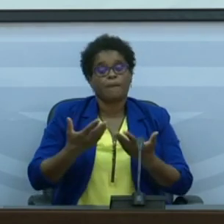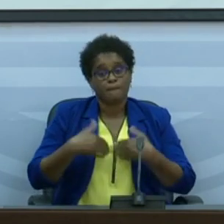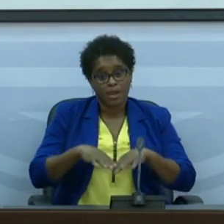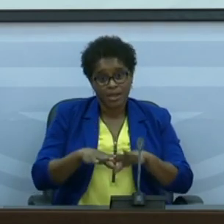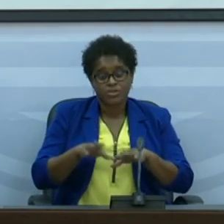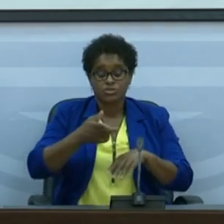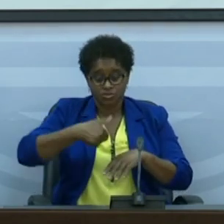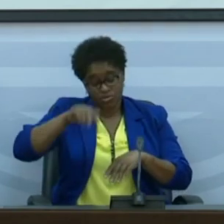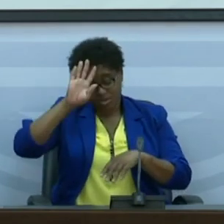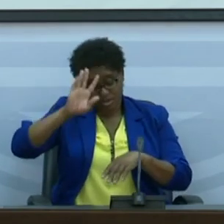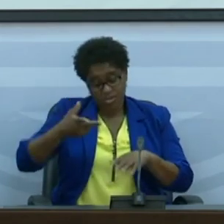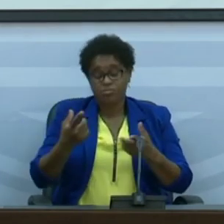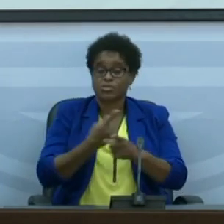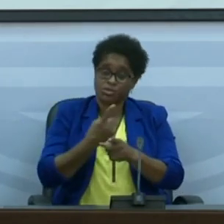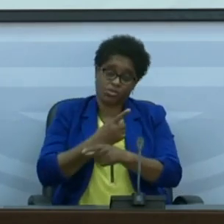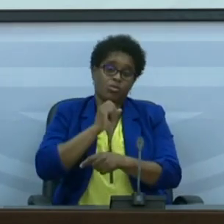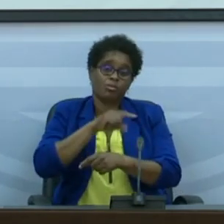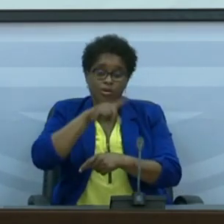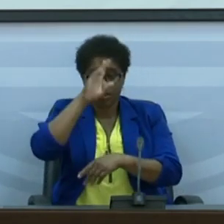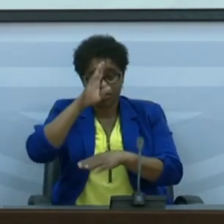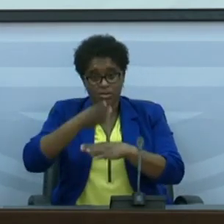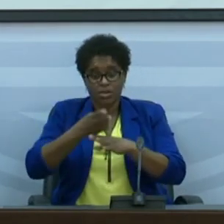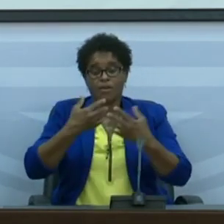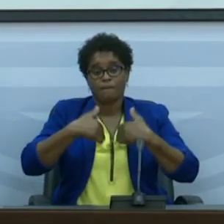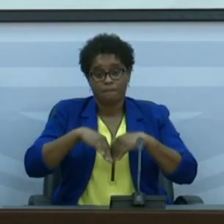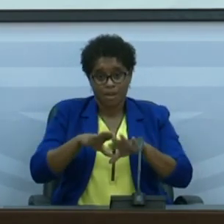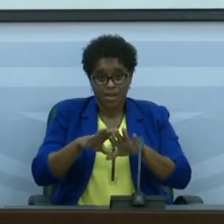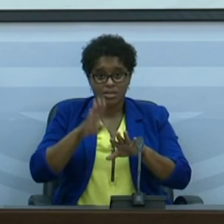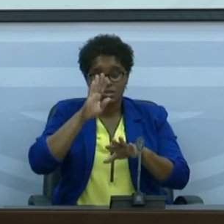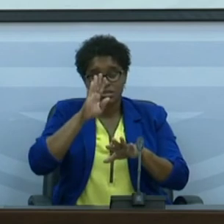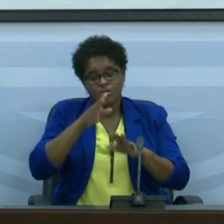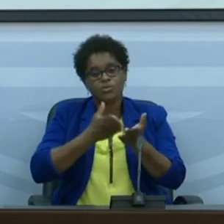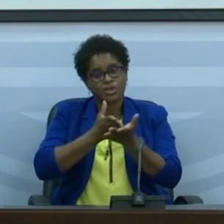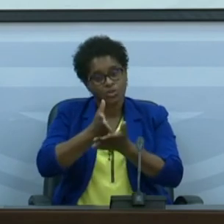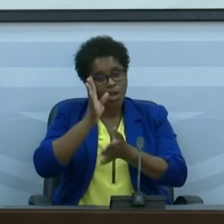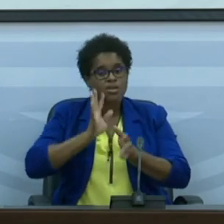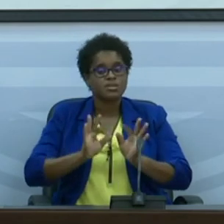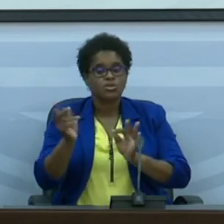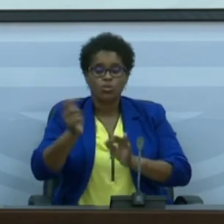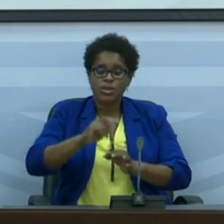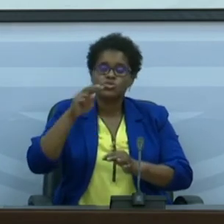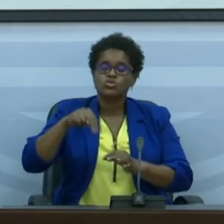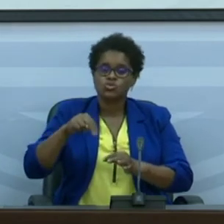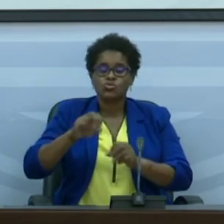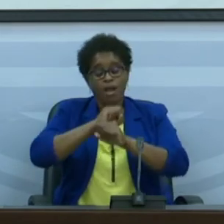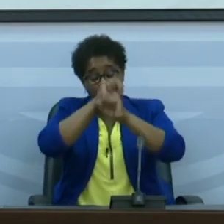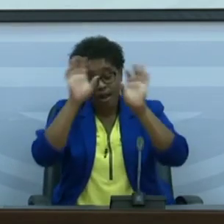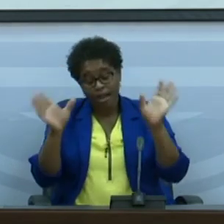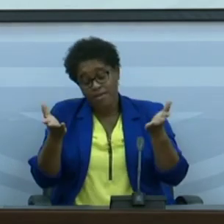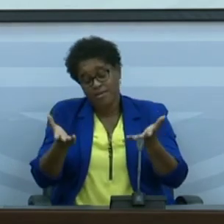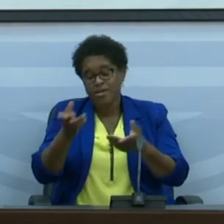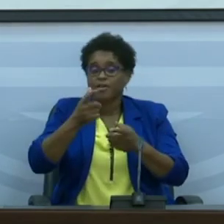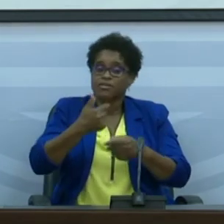infelizmente nós sabemos que ainda é algo que pode acontecer mas se mantivermos assim no mês de junho claramente que vamos ter